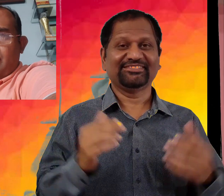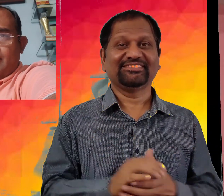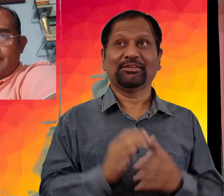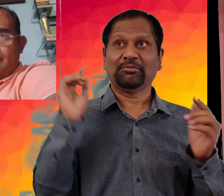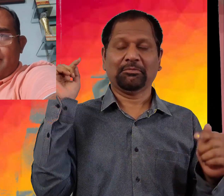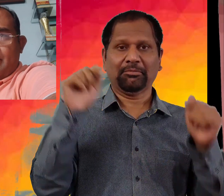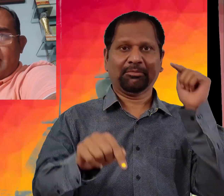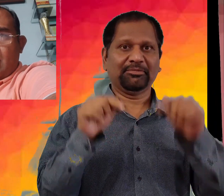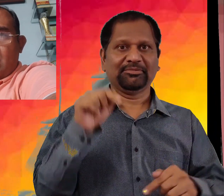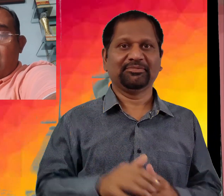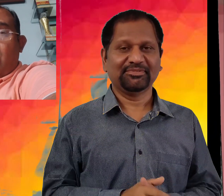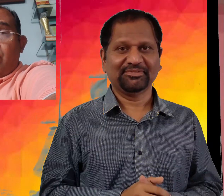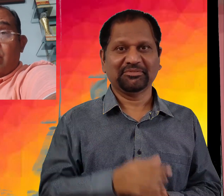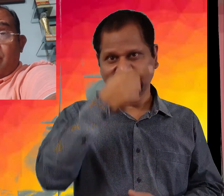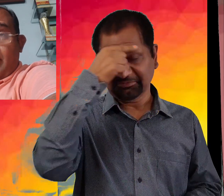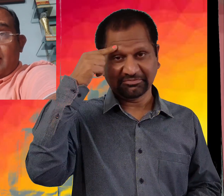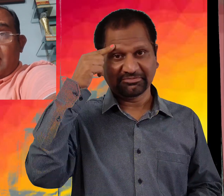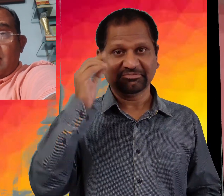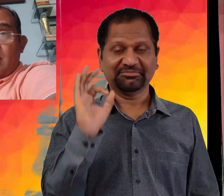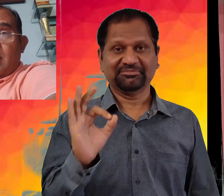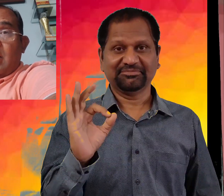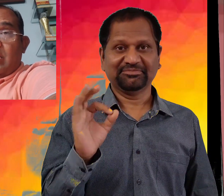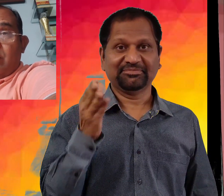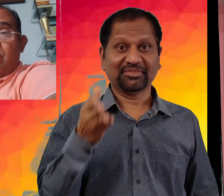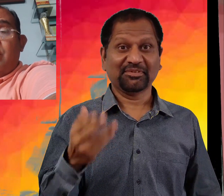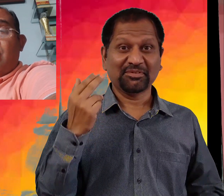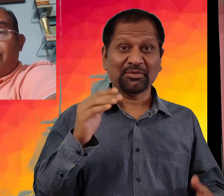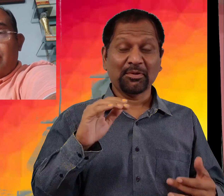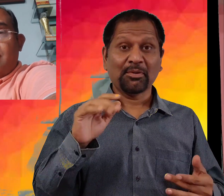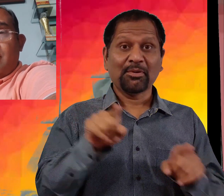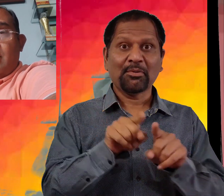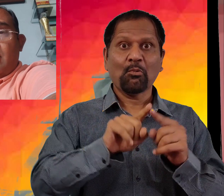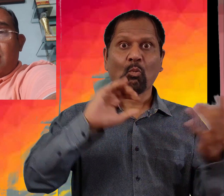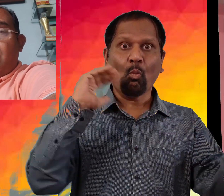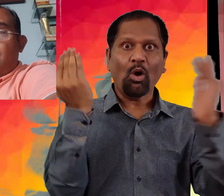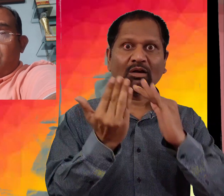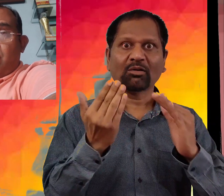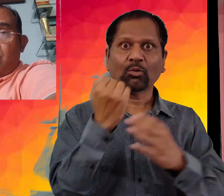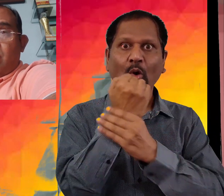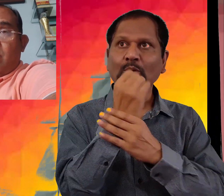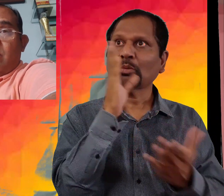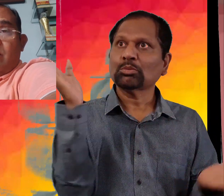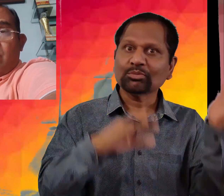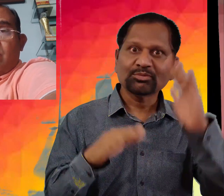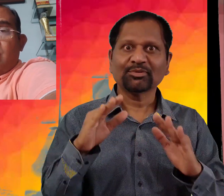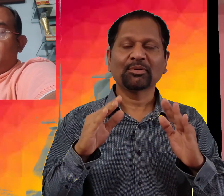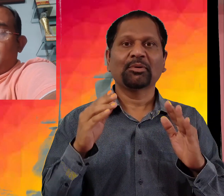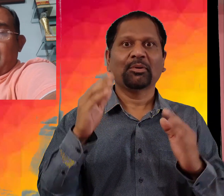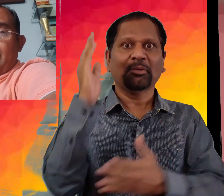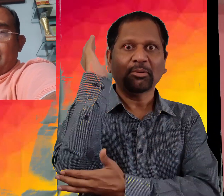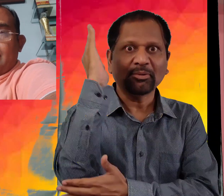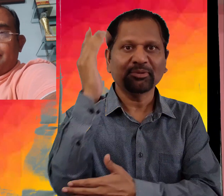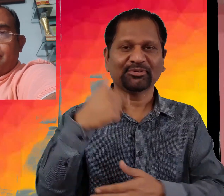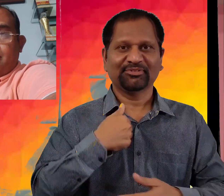اپستید ہو رہے تھے اور ان کا سو بھاگی تھا کہ اتنی انچی کانفرنس میں ان کو